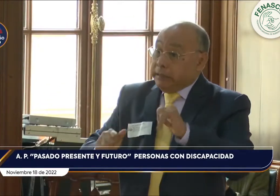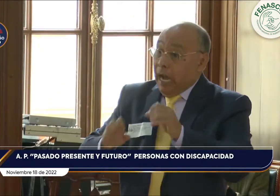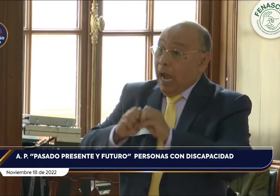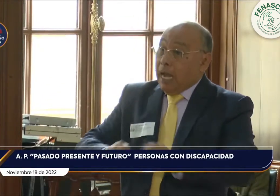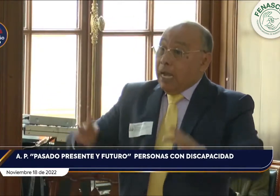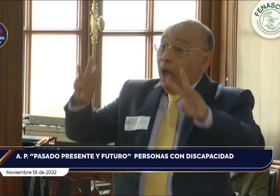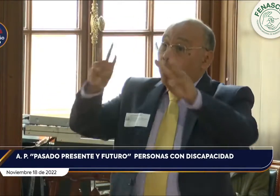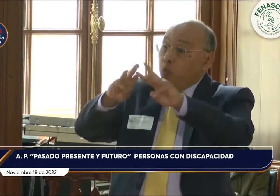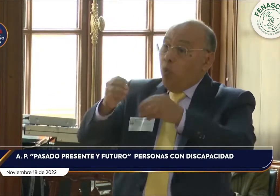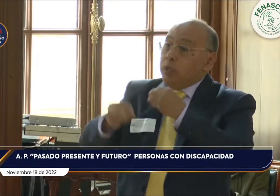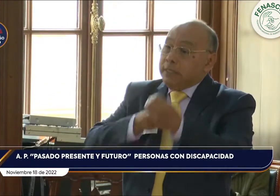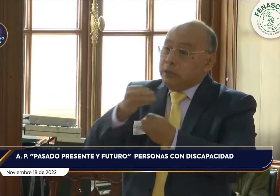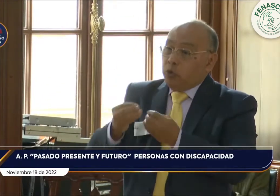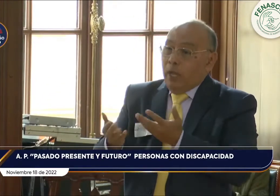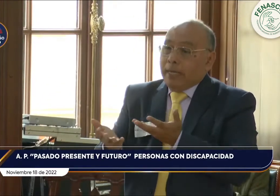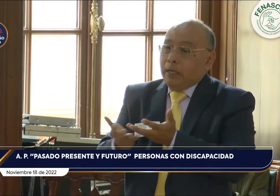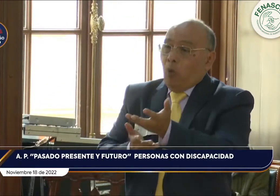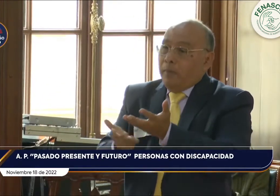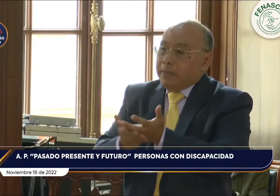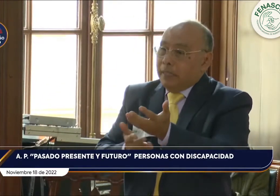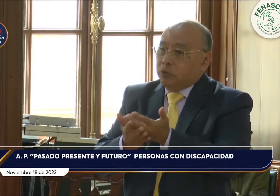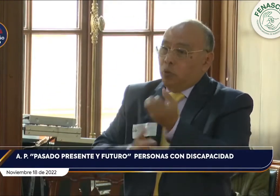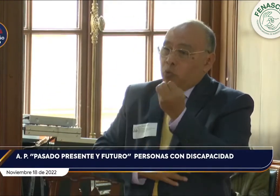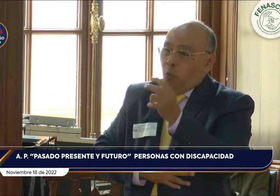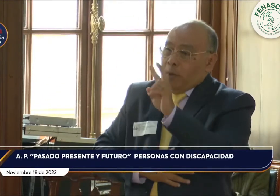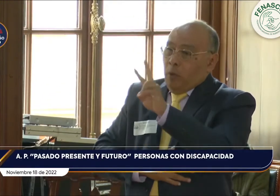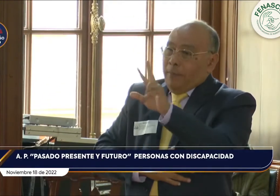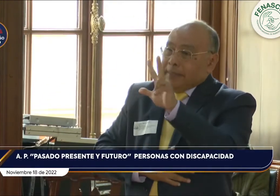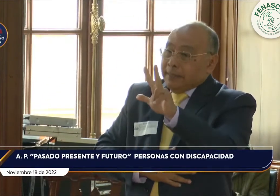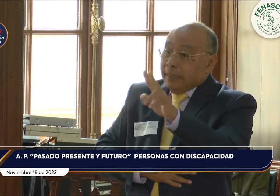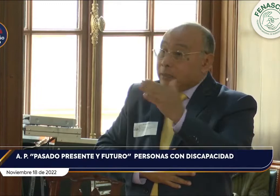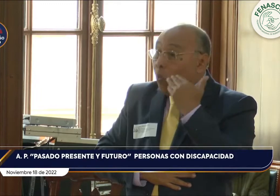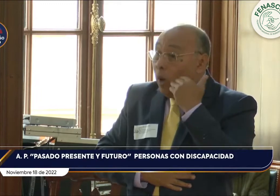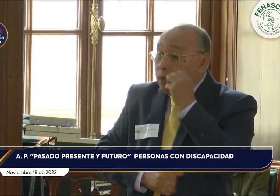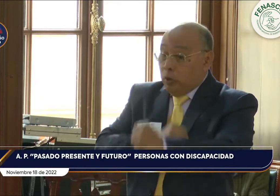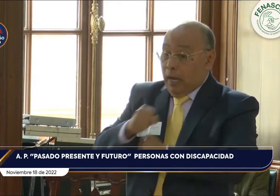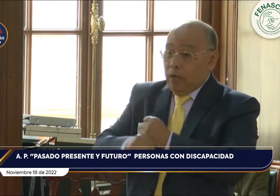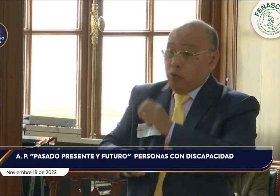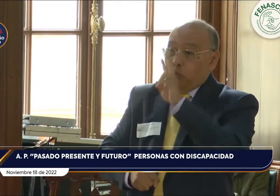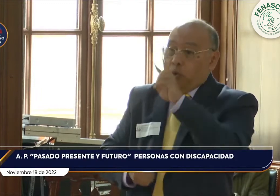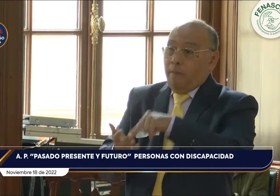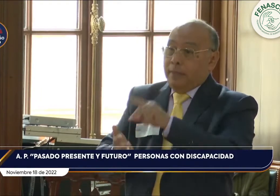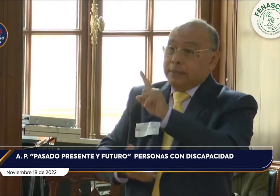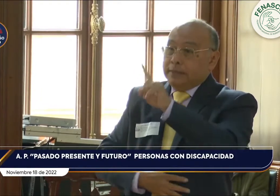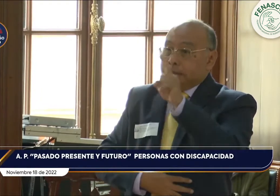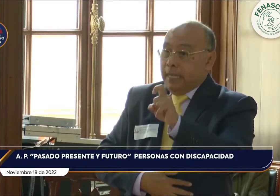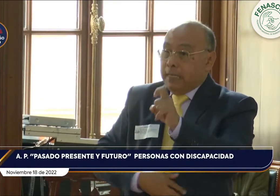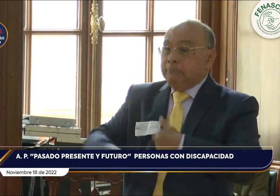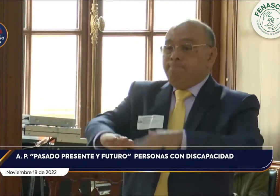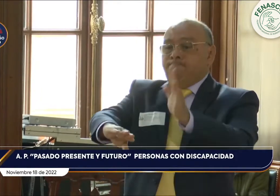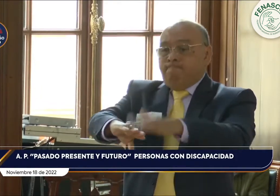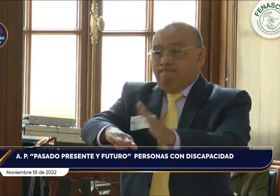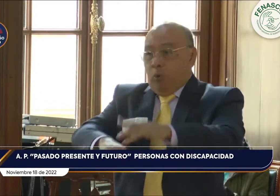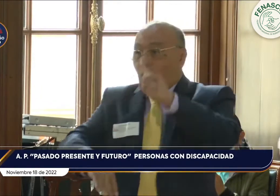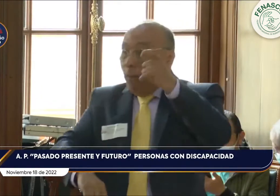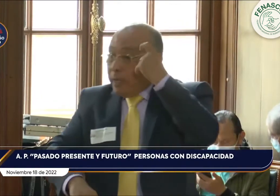todos estos contextos. La ONU ya hizo unas recomendaciones, hay que trabajar en la accesibilidad. Adicionalmente, la recomendación número 23,